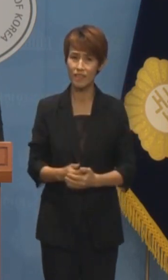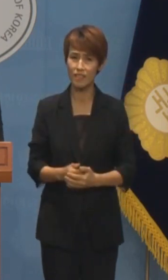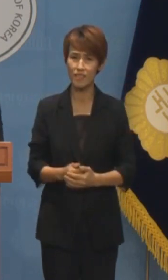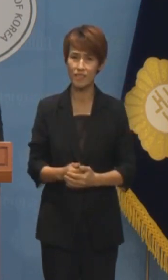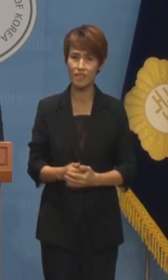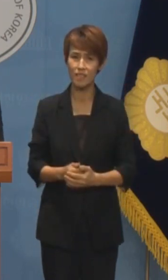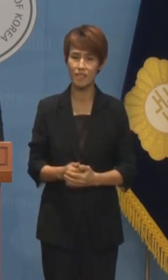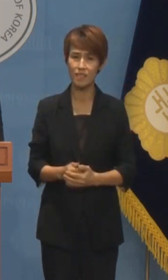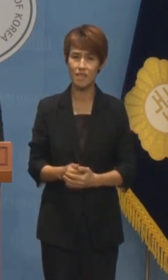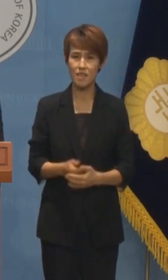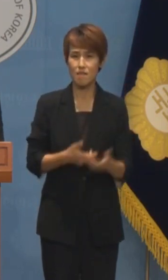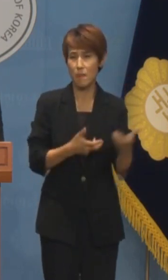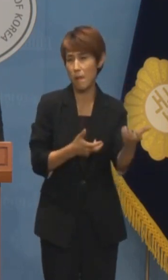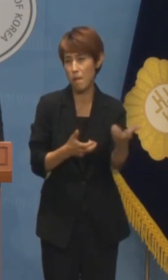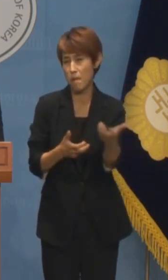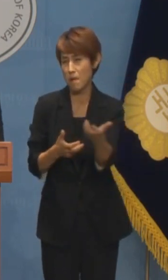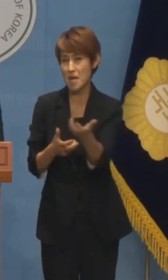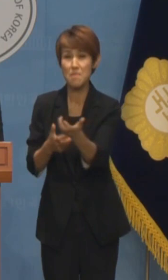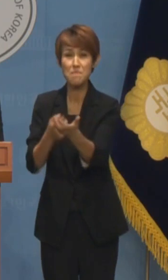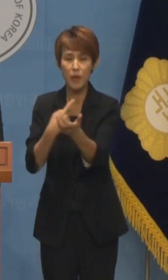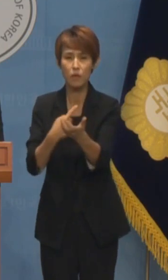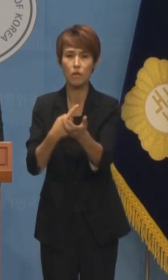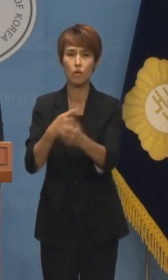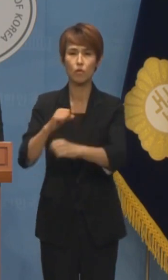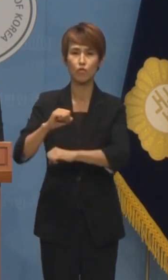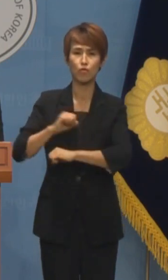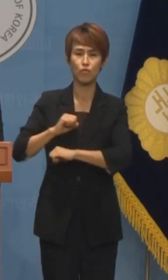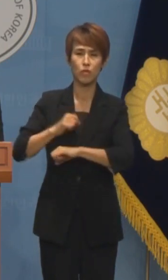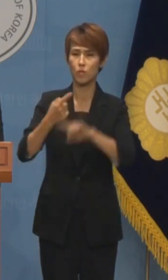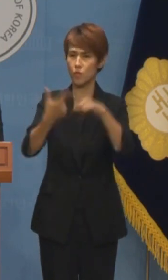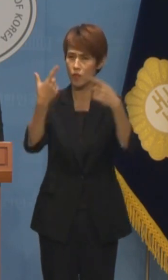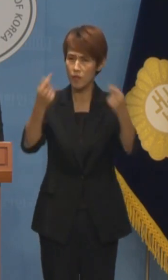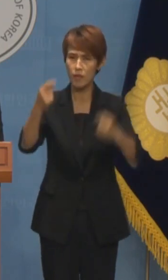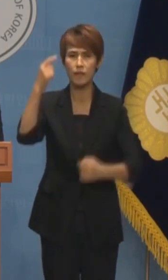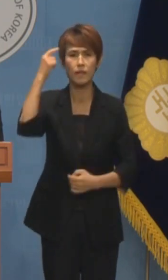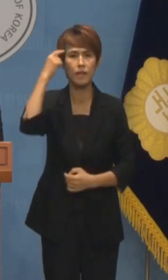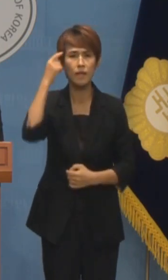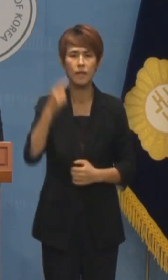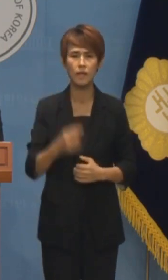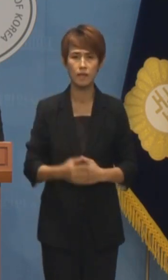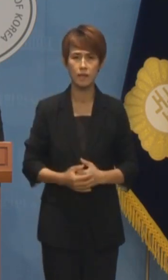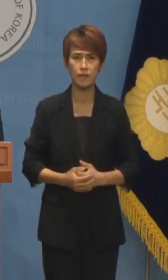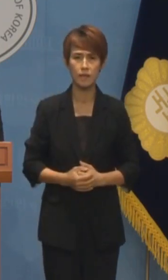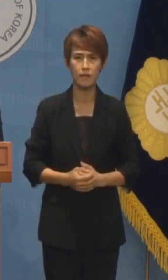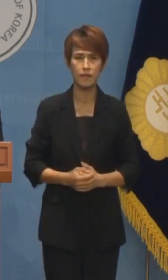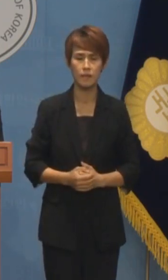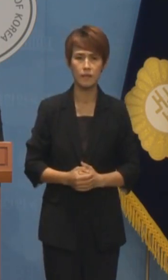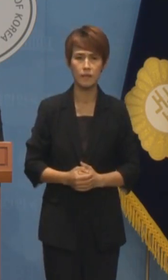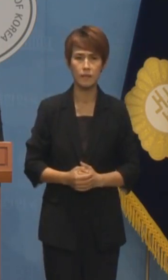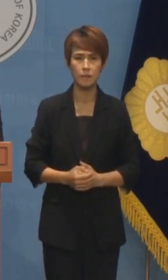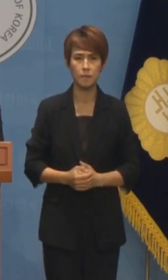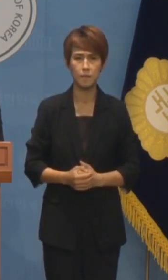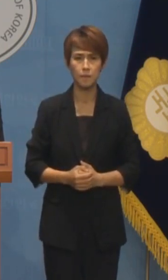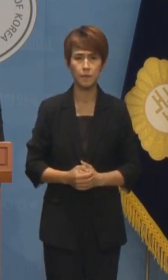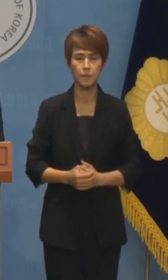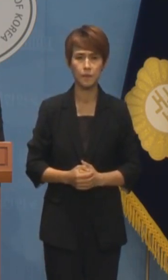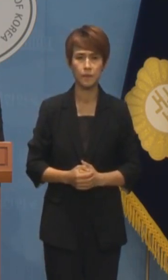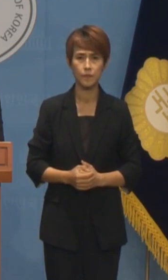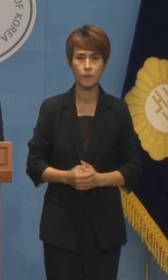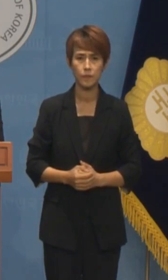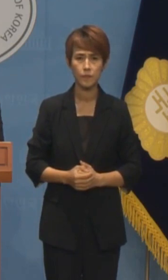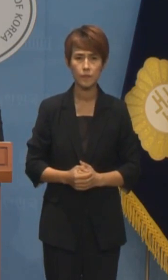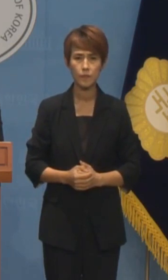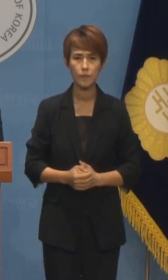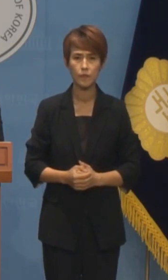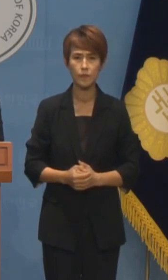기관총을 든 군인으로 전장을 누볐던 것이 아닌가 의심할 수밖에 없습니다 그리고